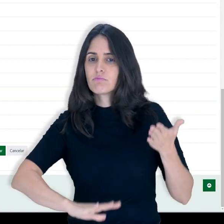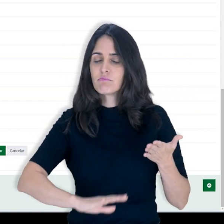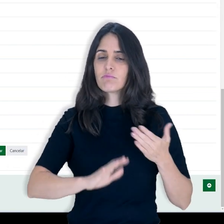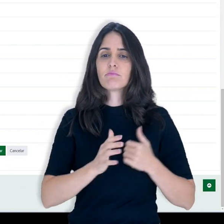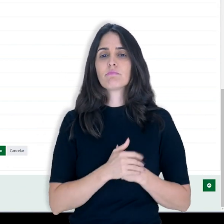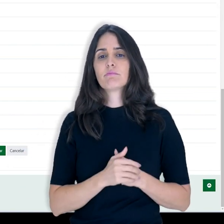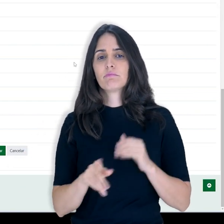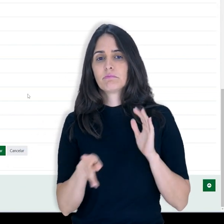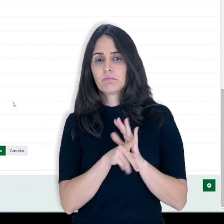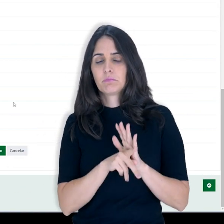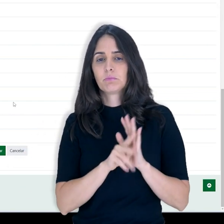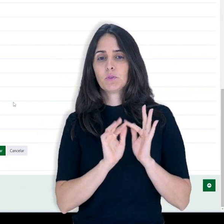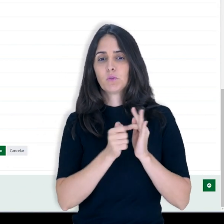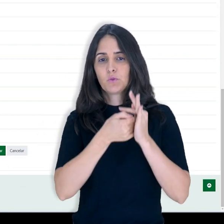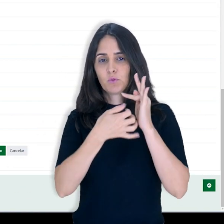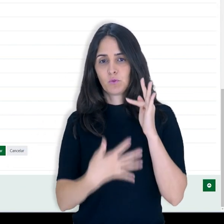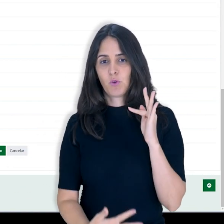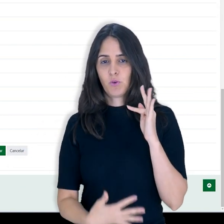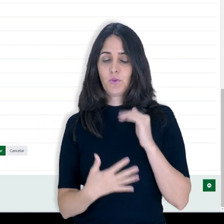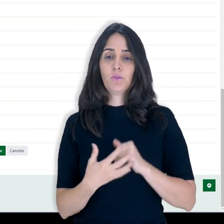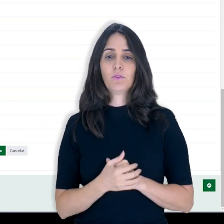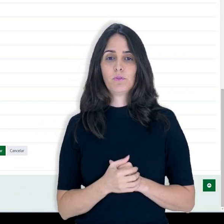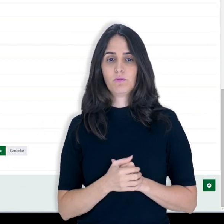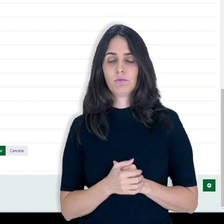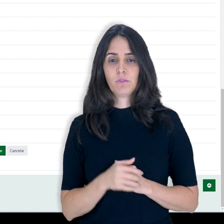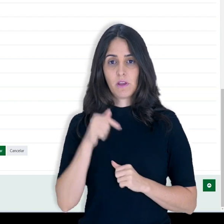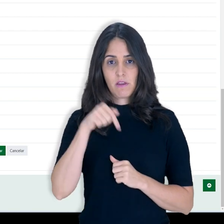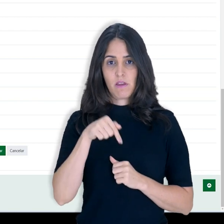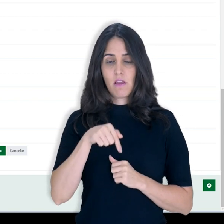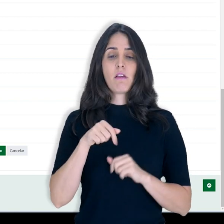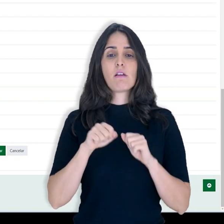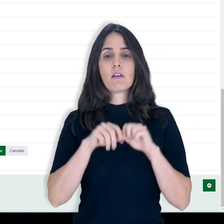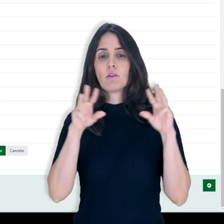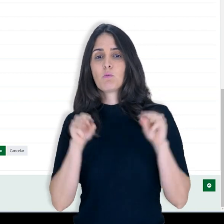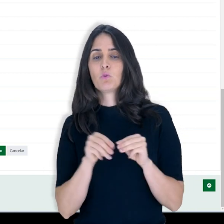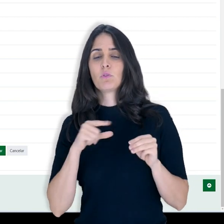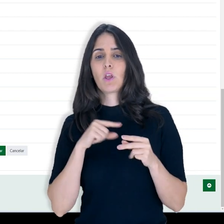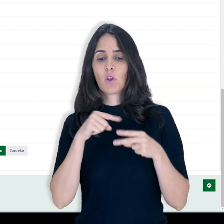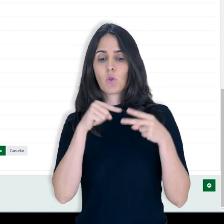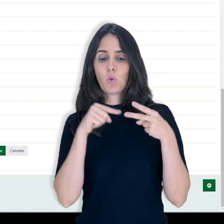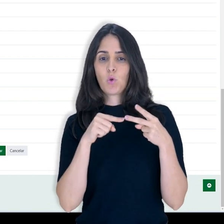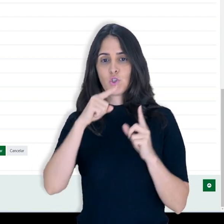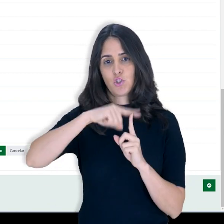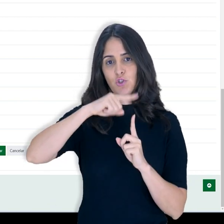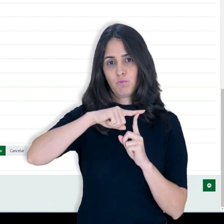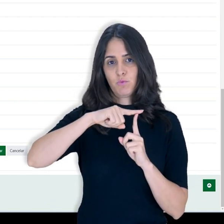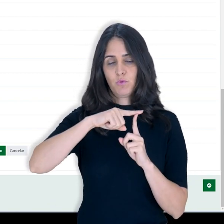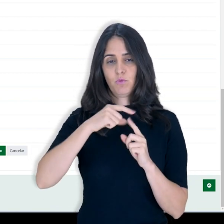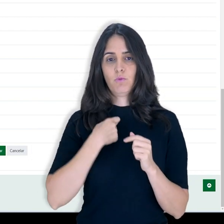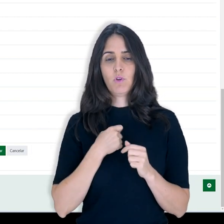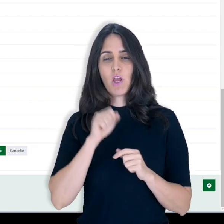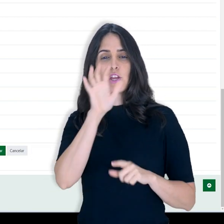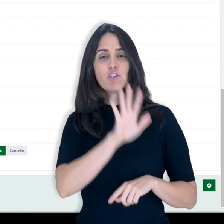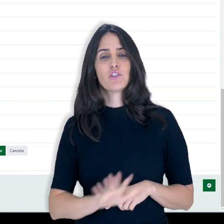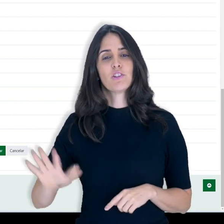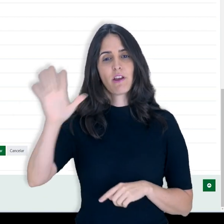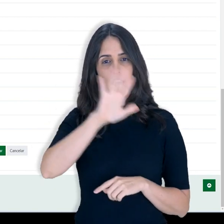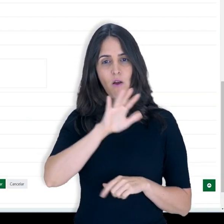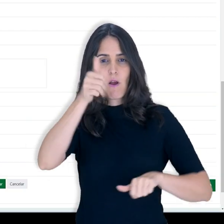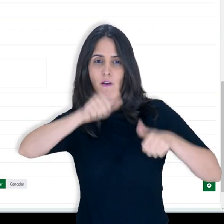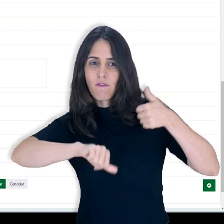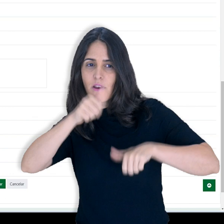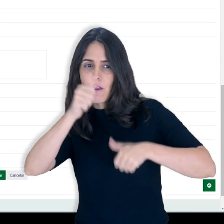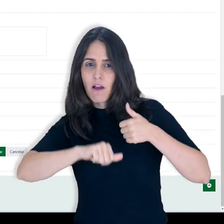que são muito importantes. Nessa versão, nós temos duas opções de avaliação. Avaliação